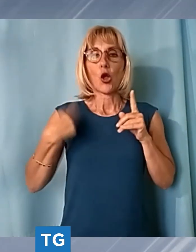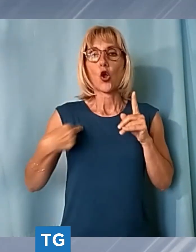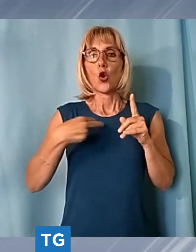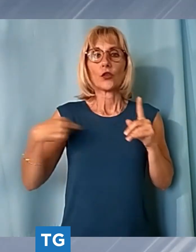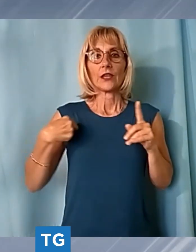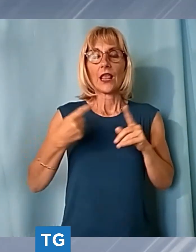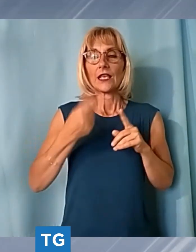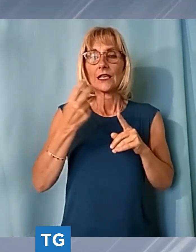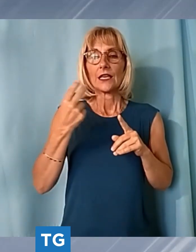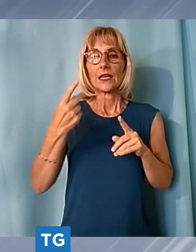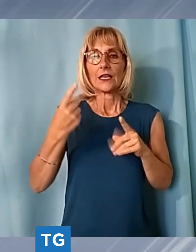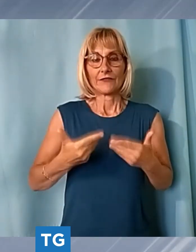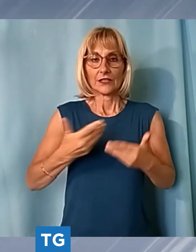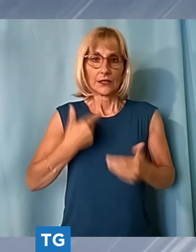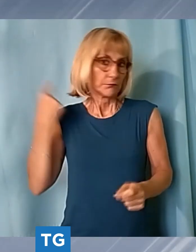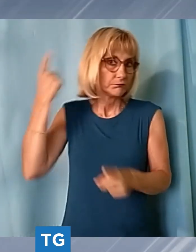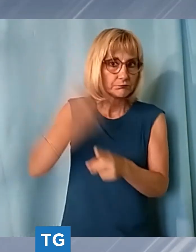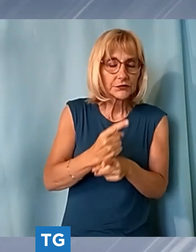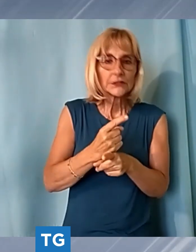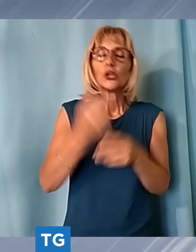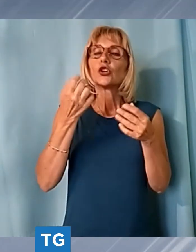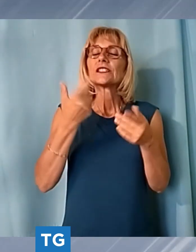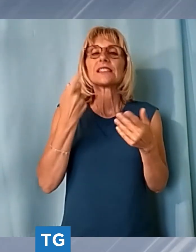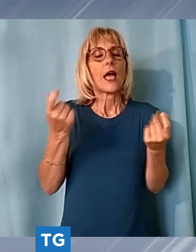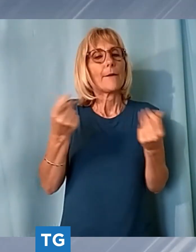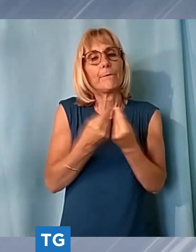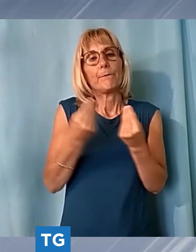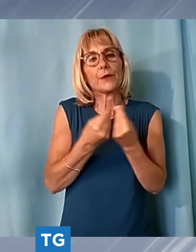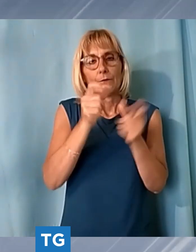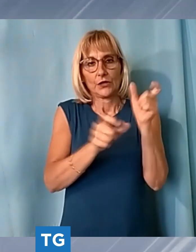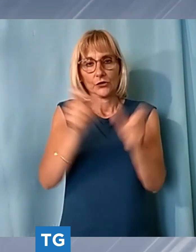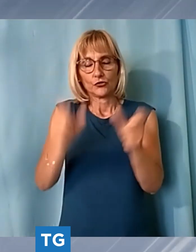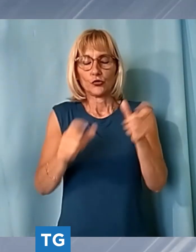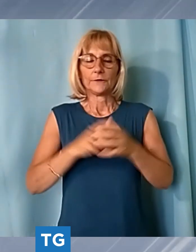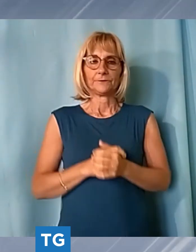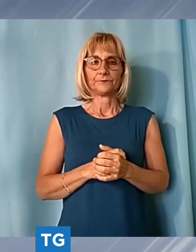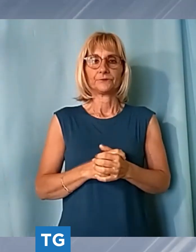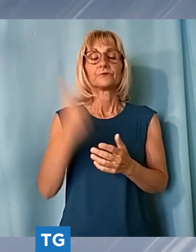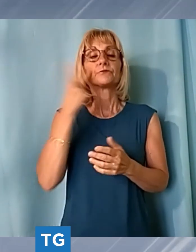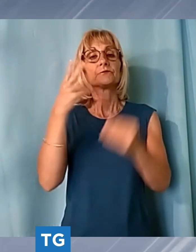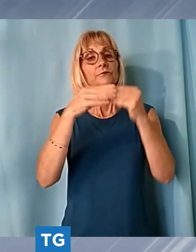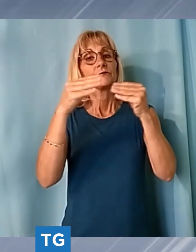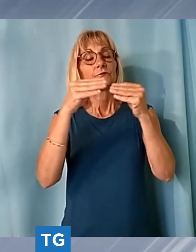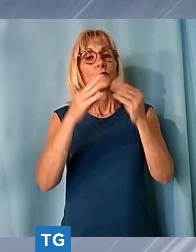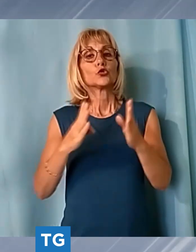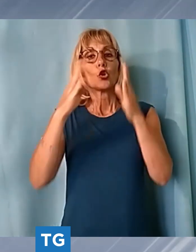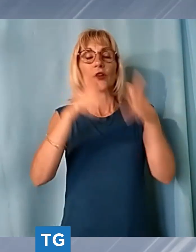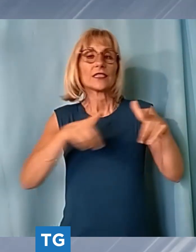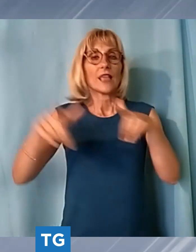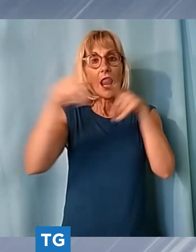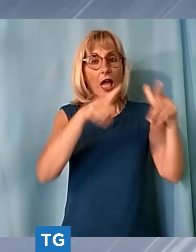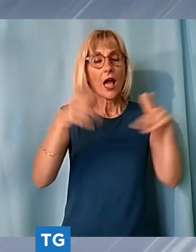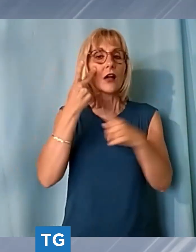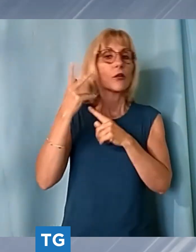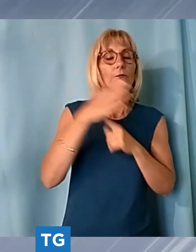tra la gente con la gente ed ora il restyling del belvedere di torre del lago l